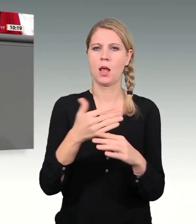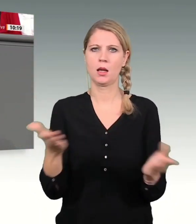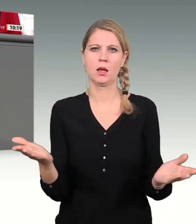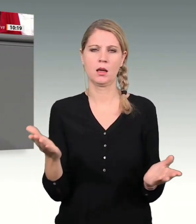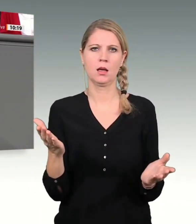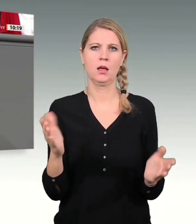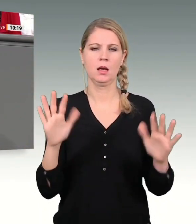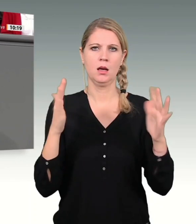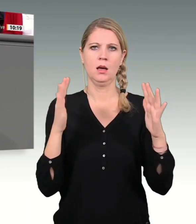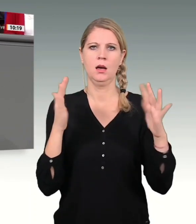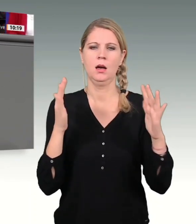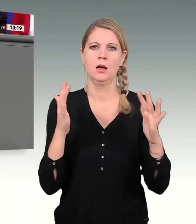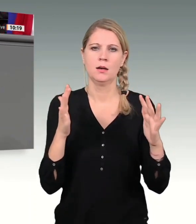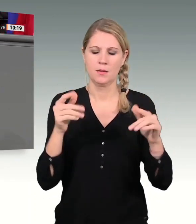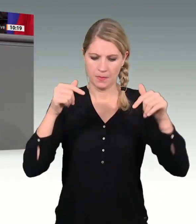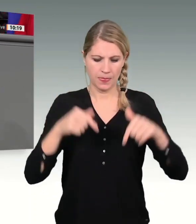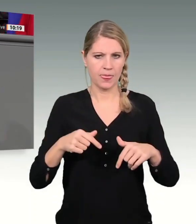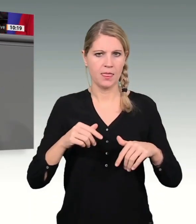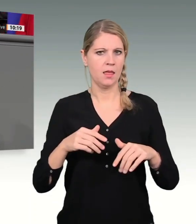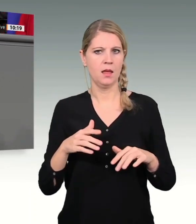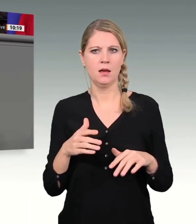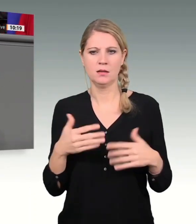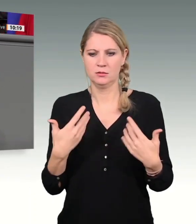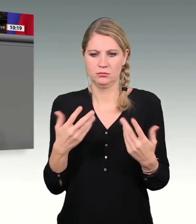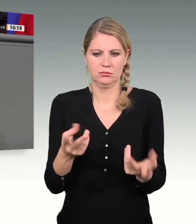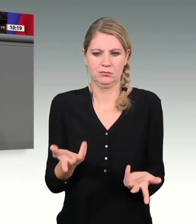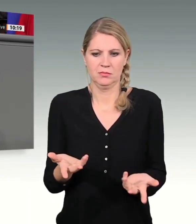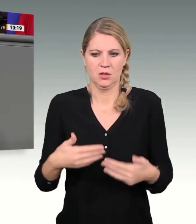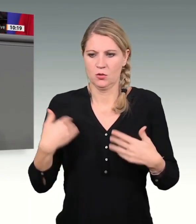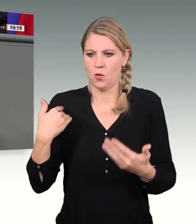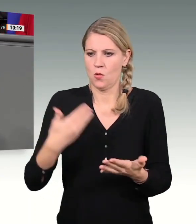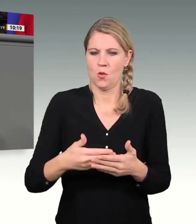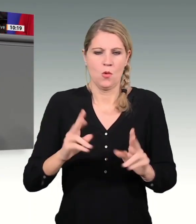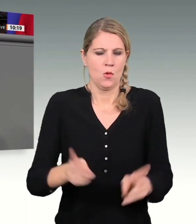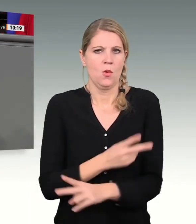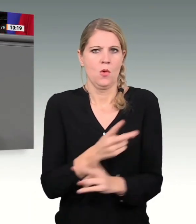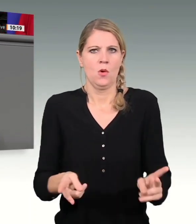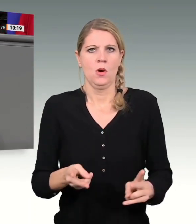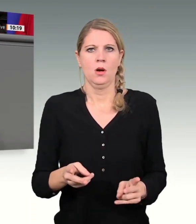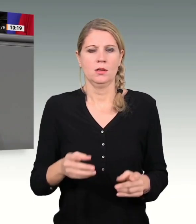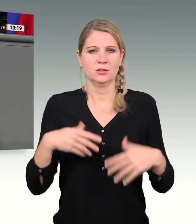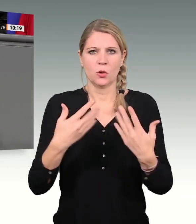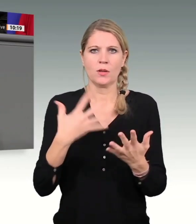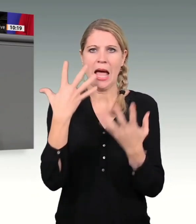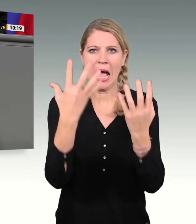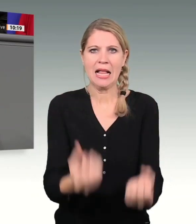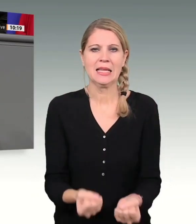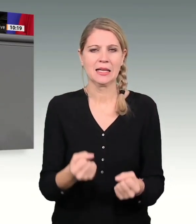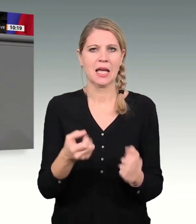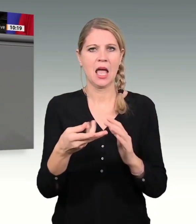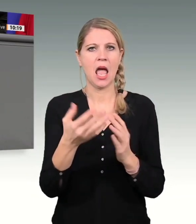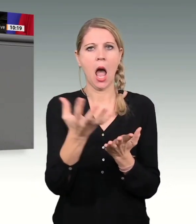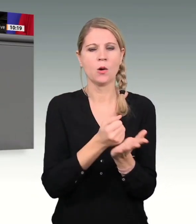Das alles hier ist nicht gegeben und weit entfernt von dem, was man als nachhaltige Haushaltspolitik bezeichnen kann,